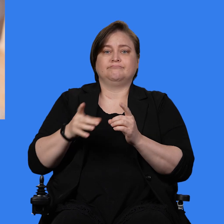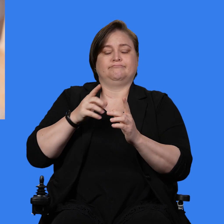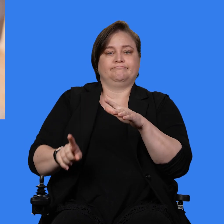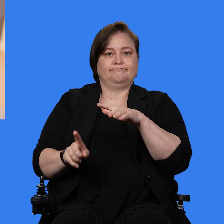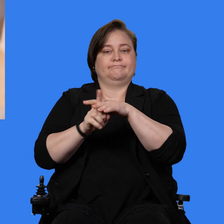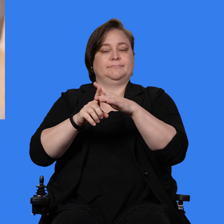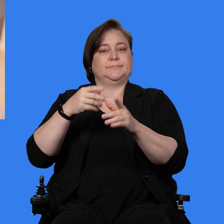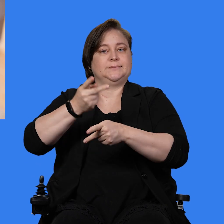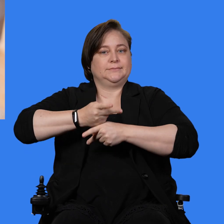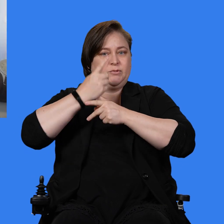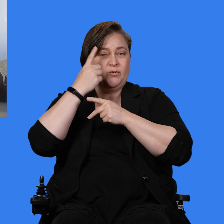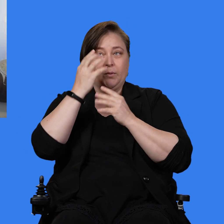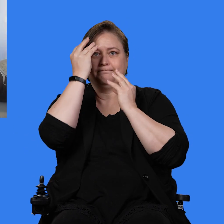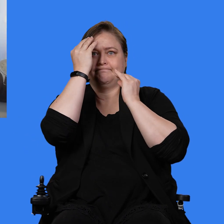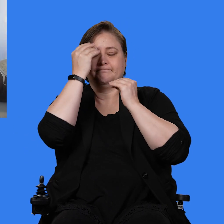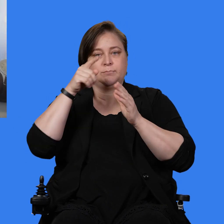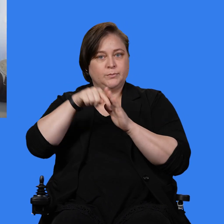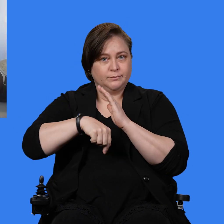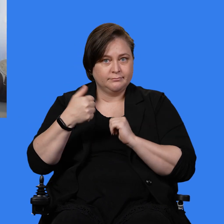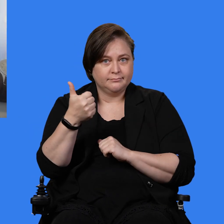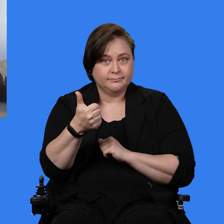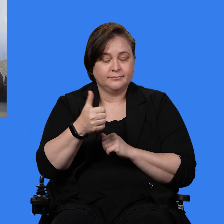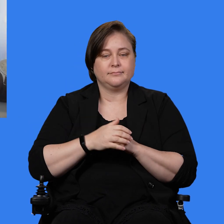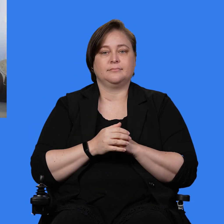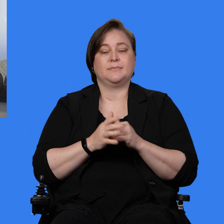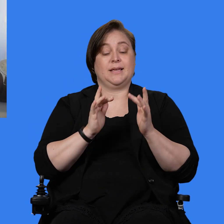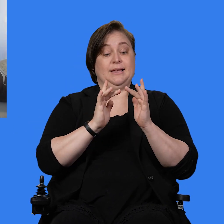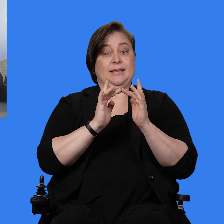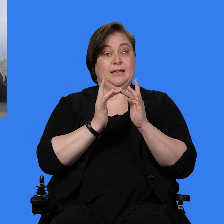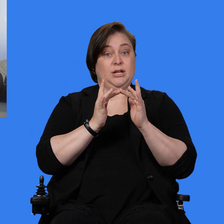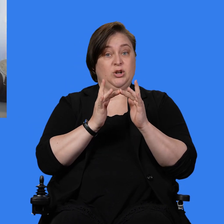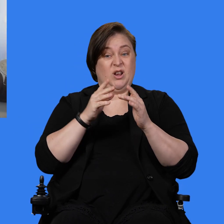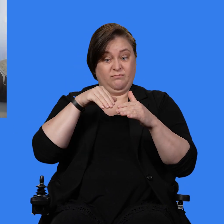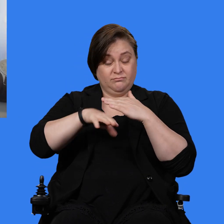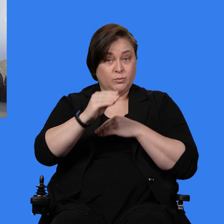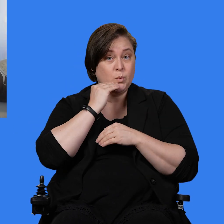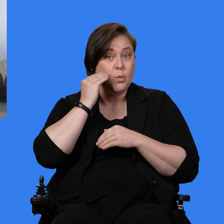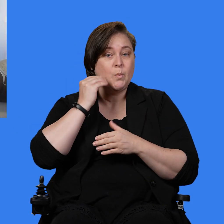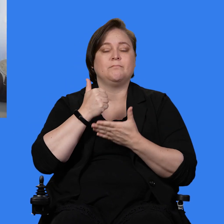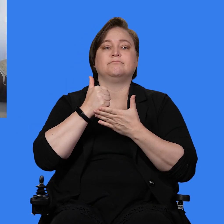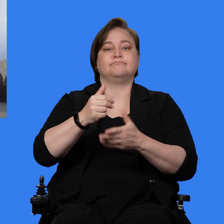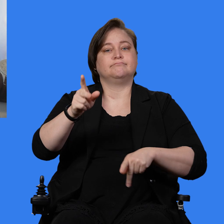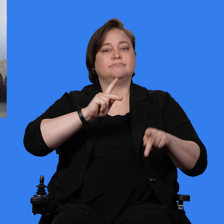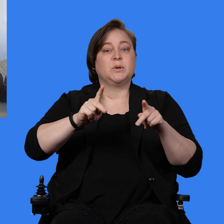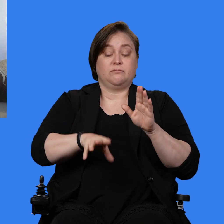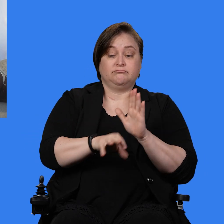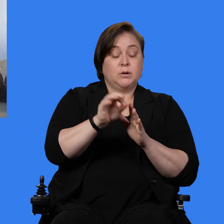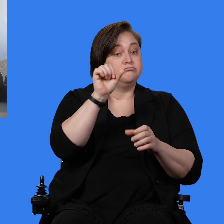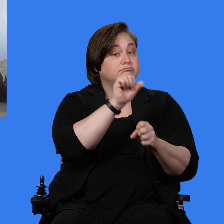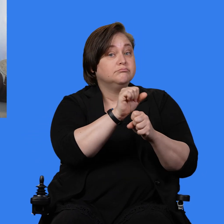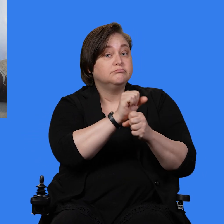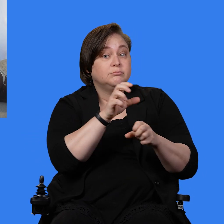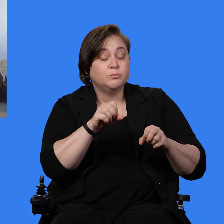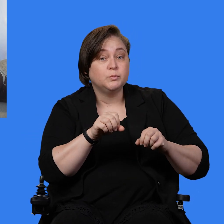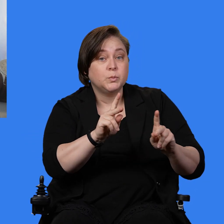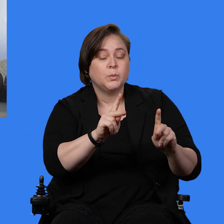personas que están pensando en suicidarse. Tener Internet de banda ancha en casa puede ayudar a las personas a encontrar oportunidades de trabajo,